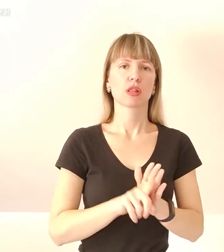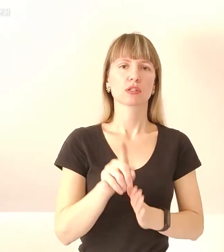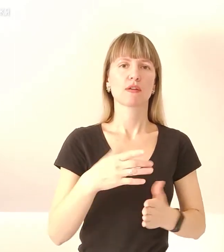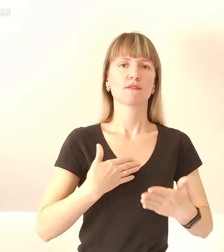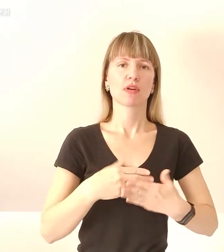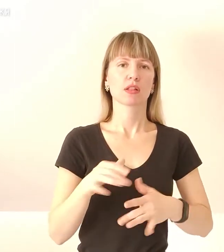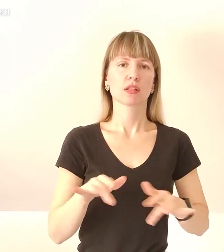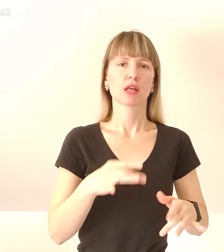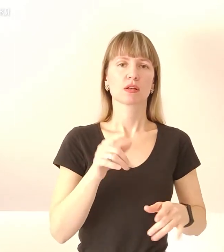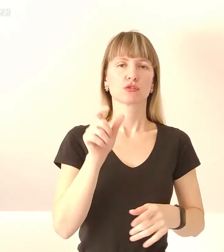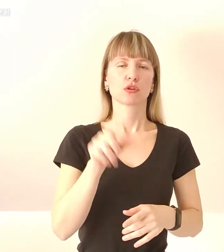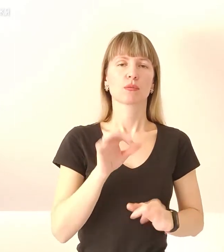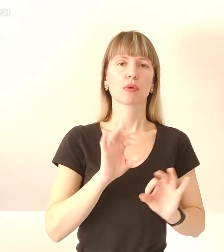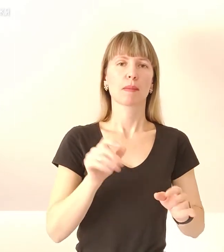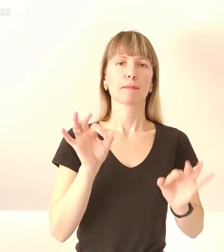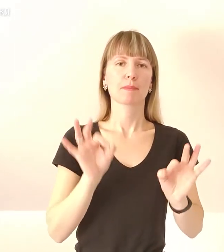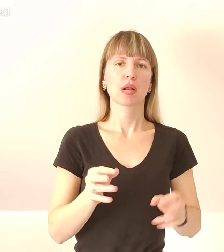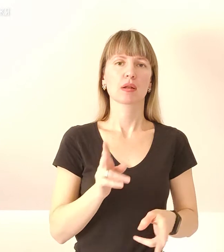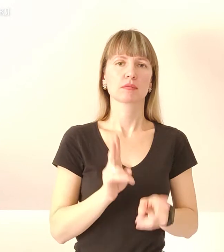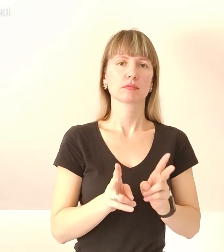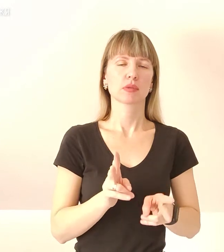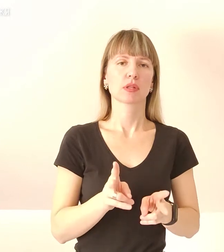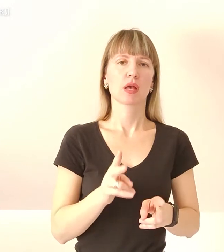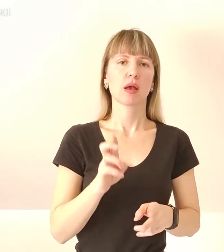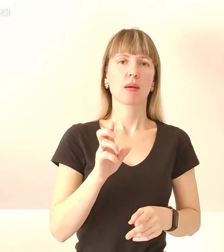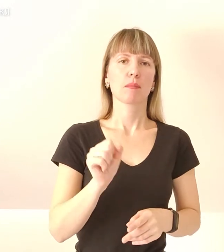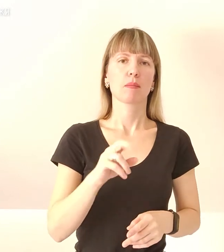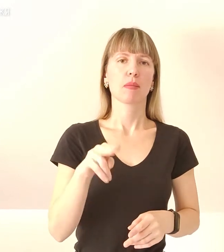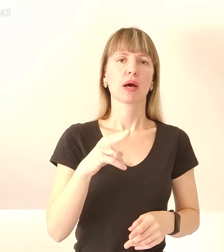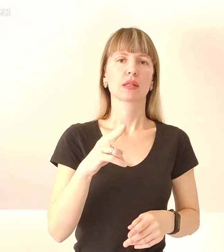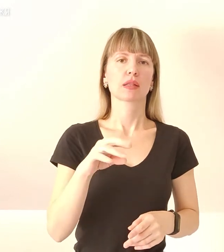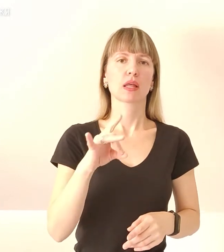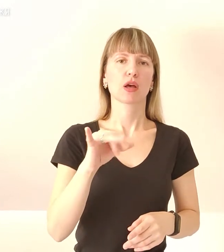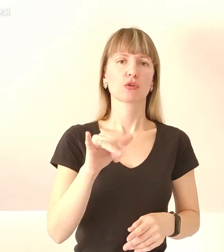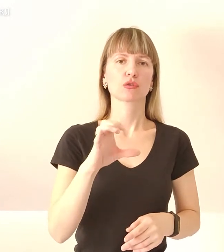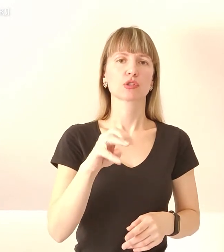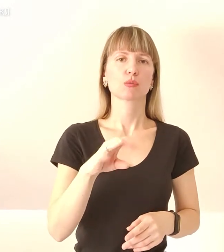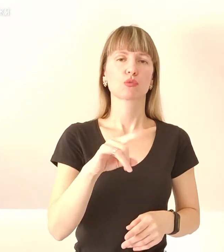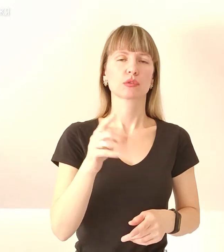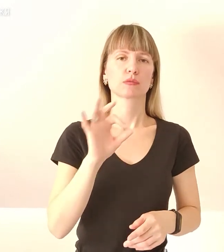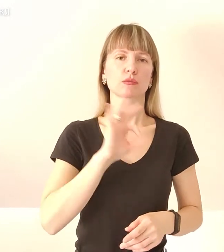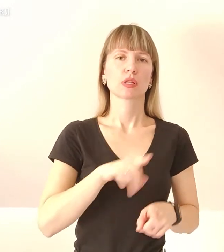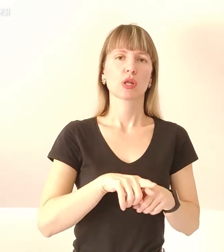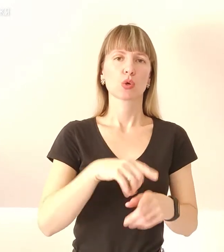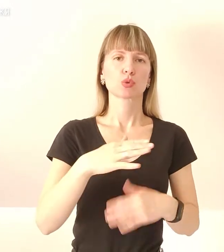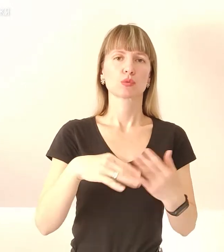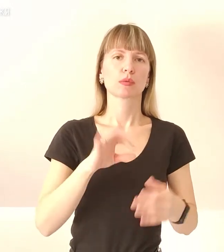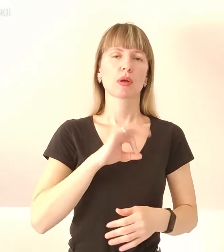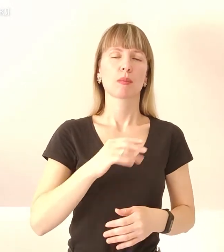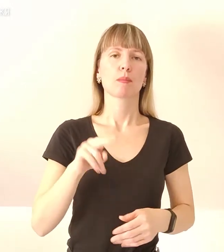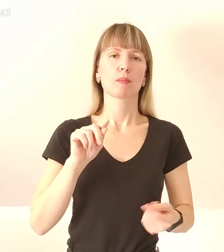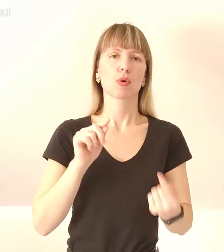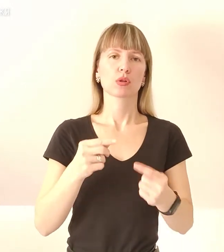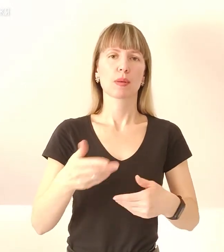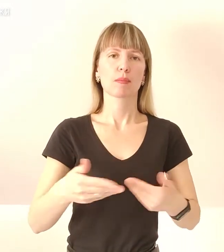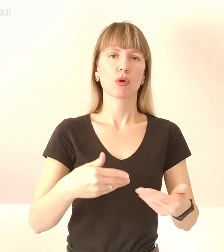Чоловік пояснює, як правильно промотувати бандеросмузі. Каже, застосовувати таку суміш ефективно проти піхоти та автівок з провізією.